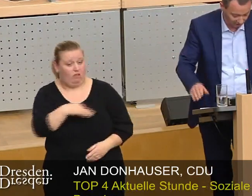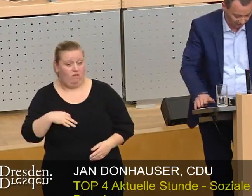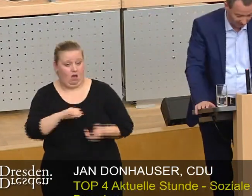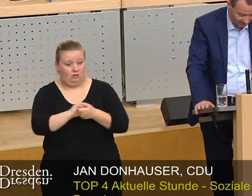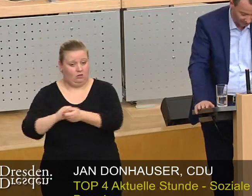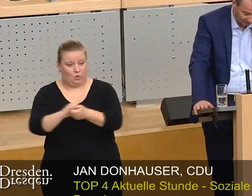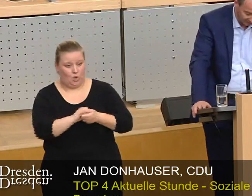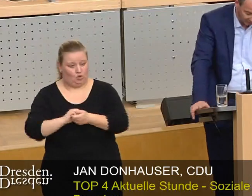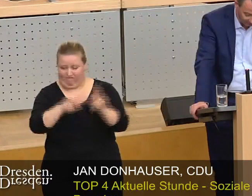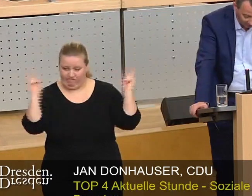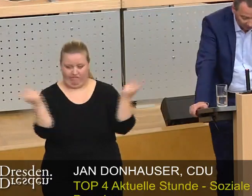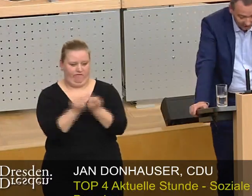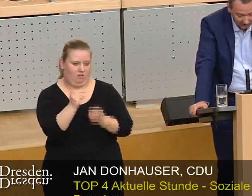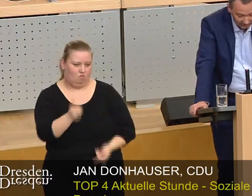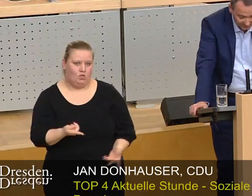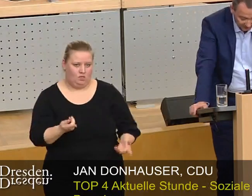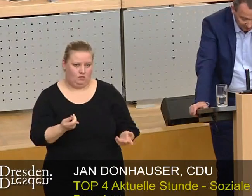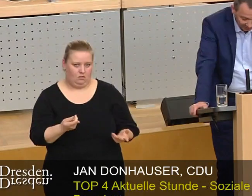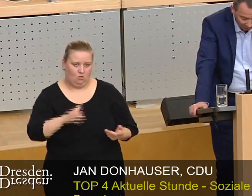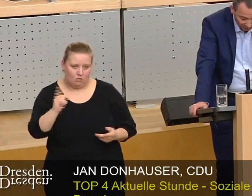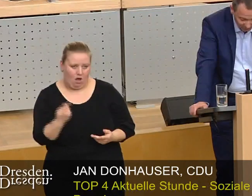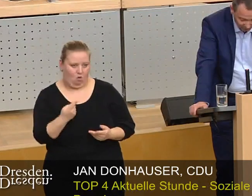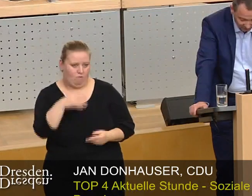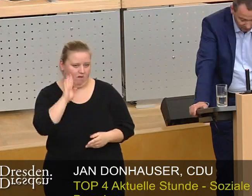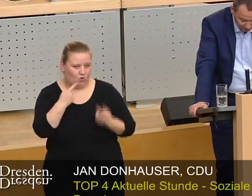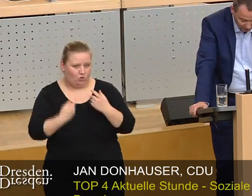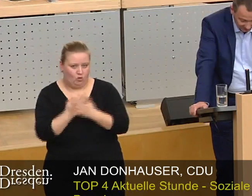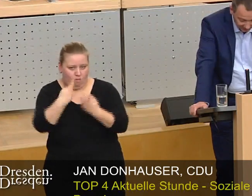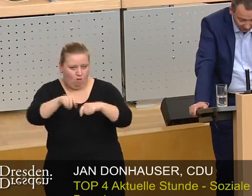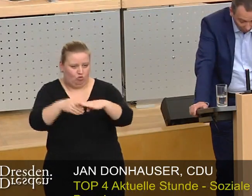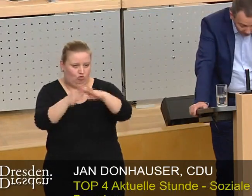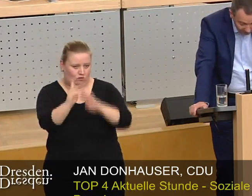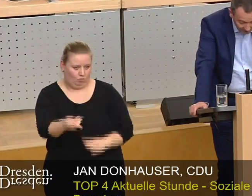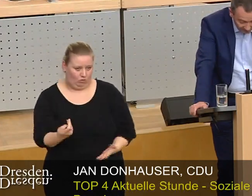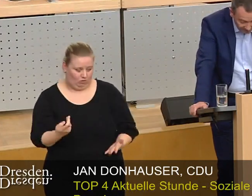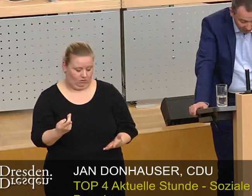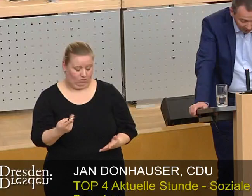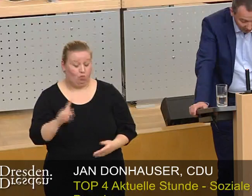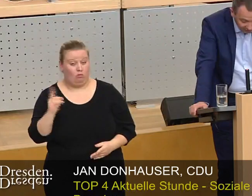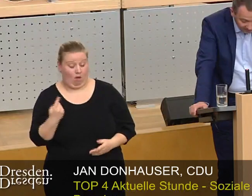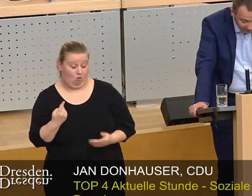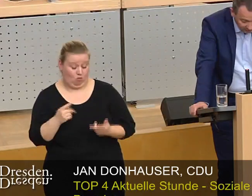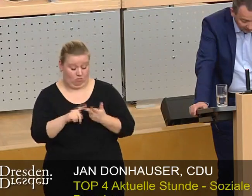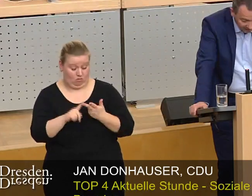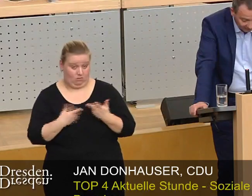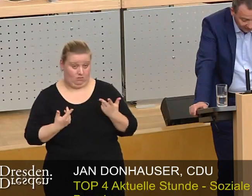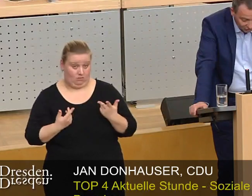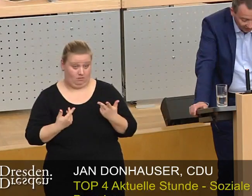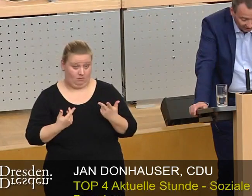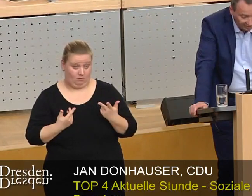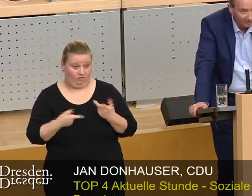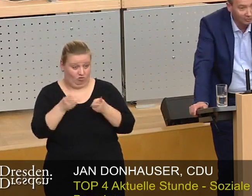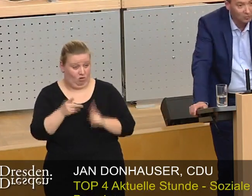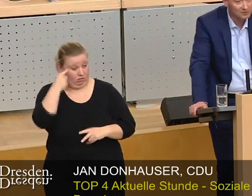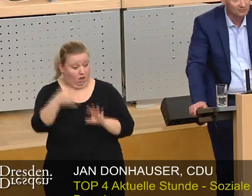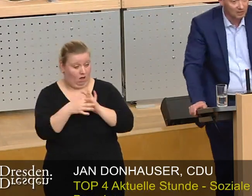Genossenschaften dann gleich zu behandeln und auch beim Wohnungsneubau zu unterstützen. Und, das gehört auch dazu, was den